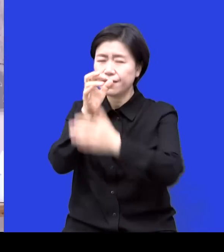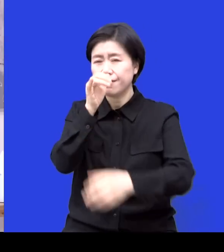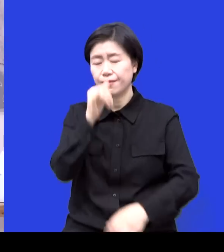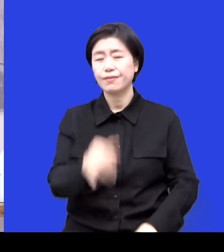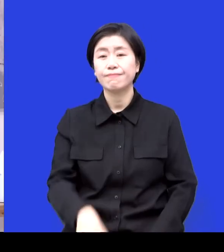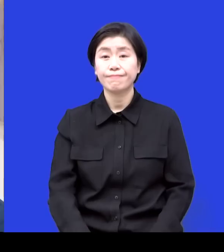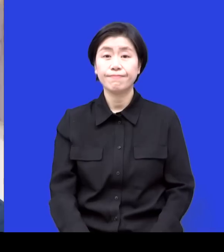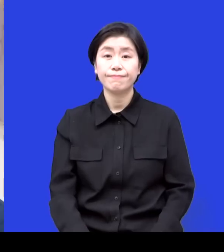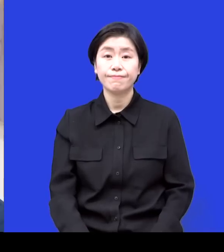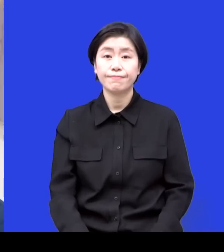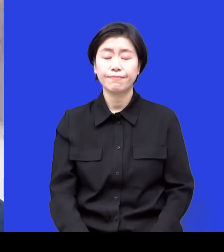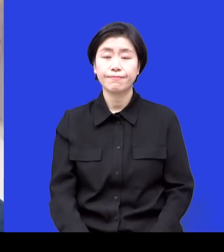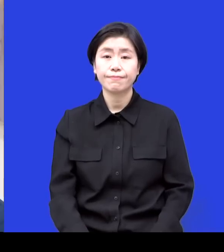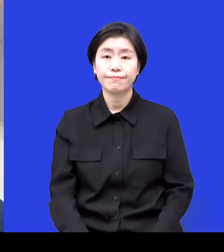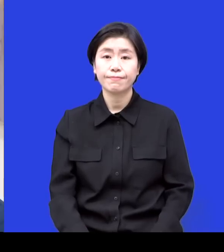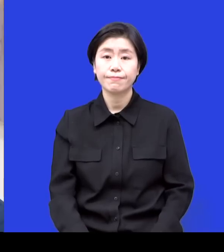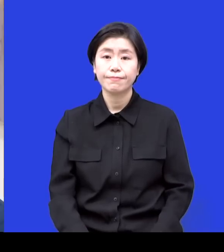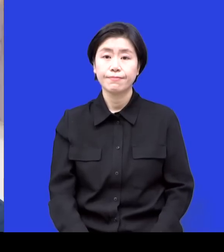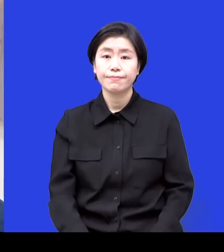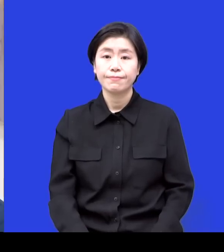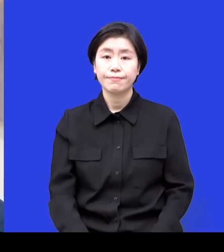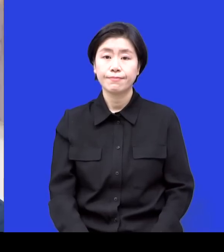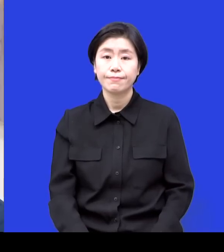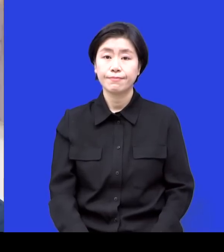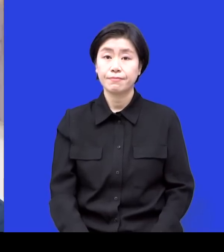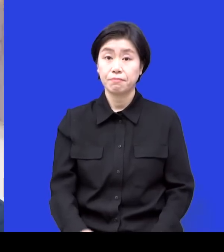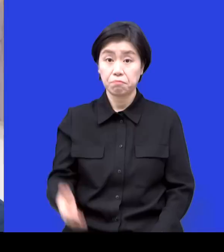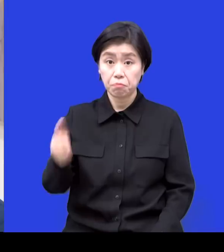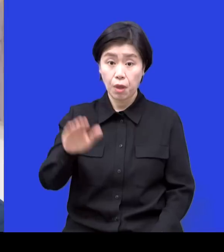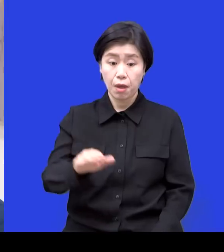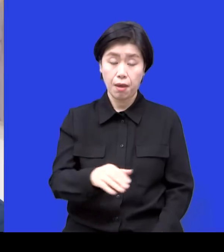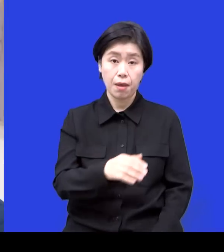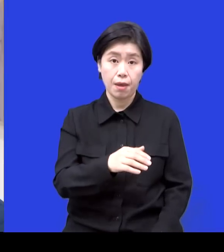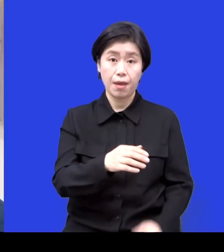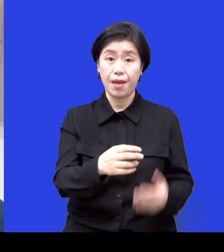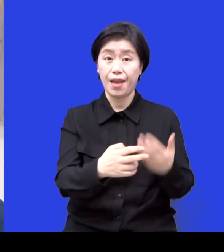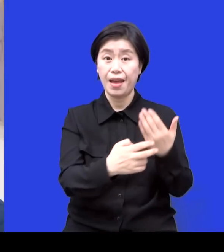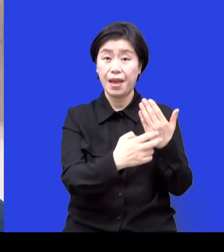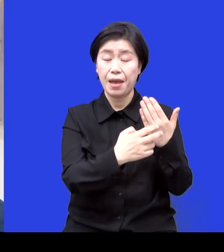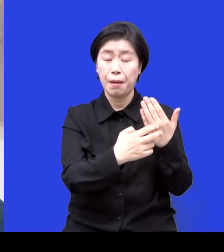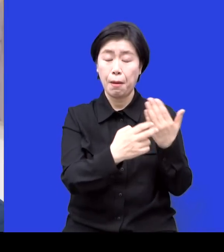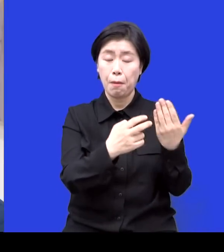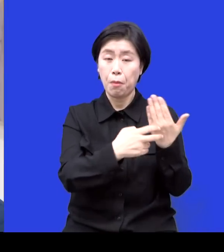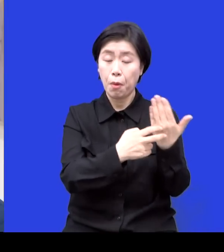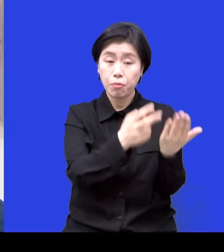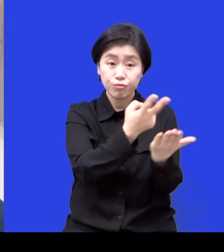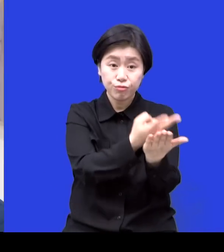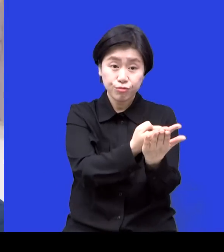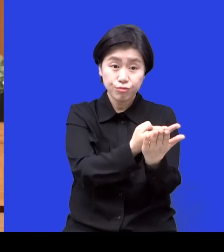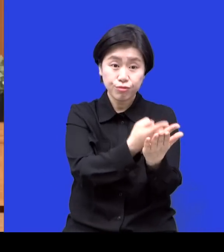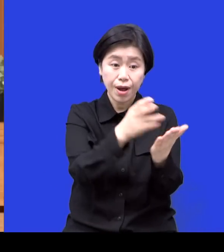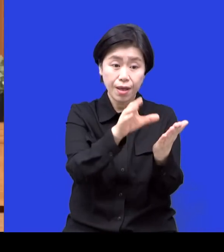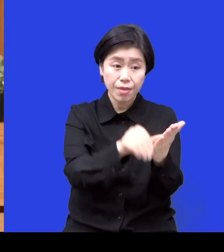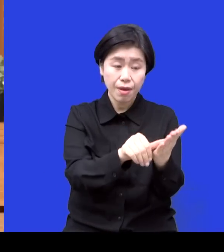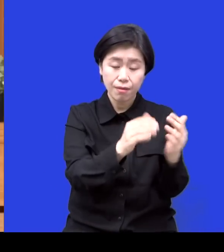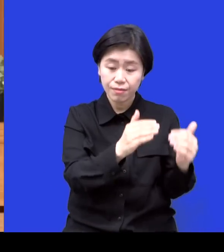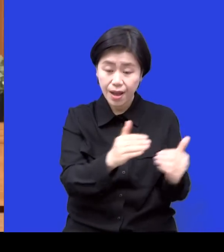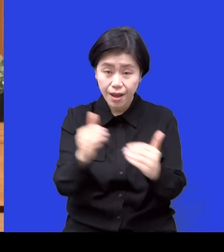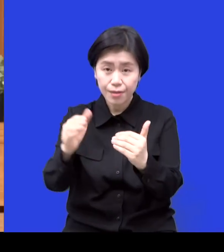근데 또 그 과정에서도 굉장히 하나님 예비하신 이런 사건 재미있는 사건도 또 있기도 했었어요 그